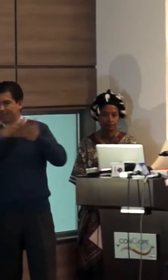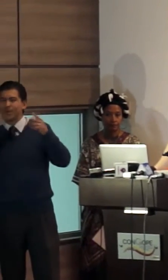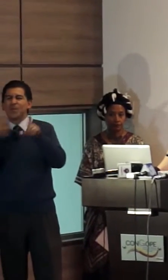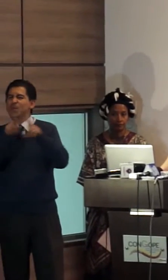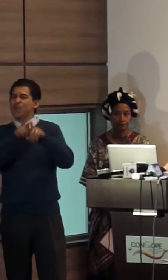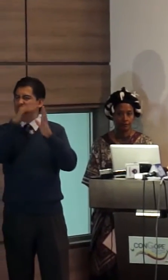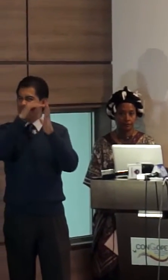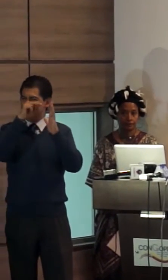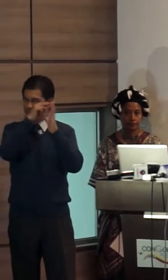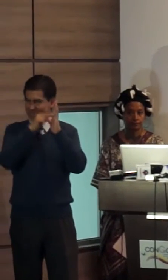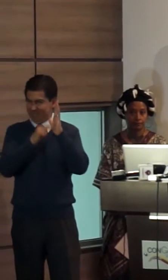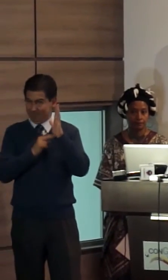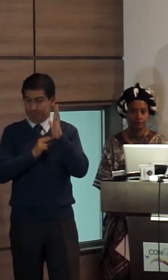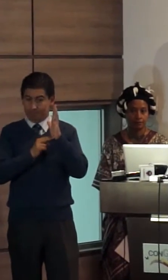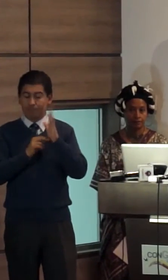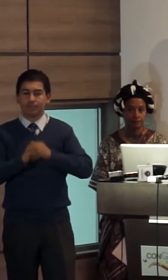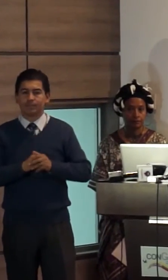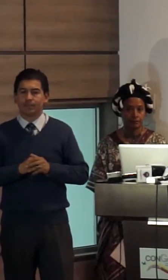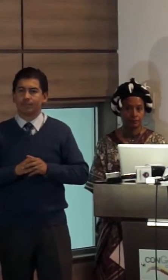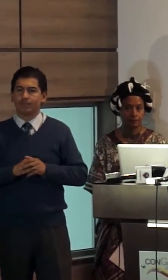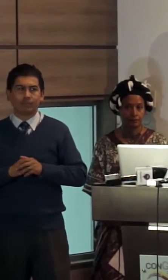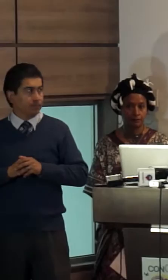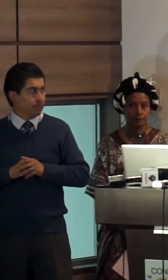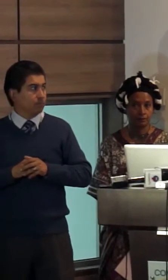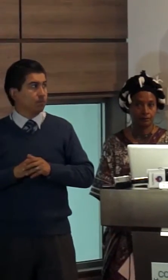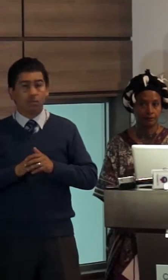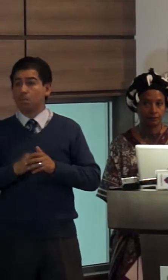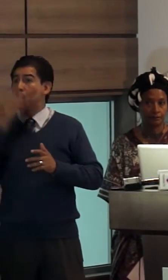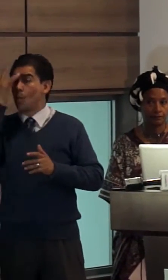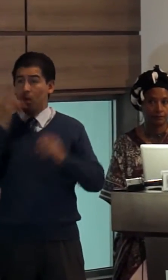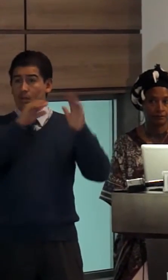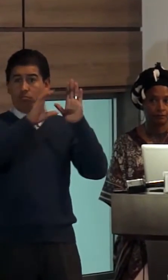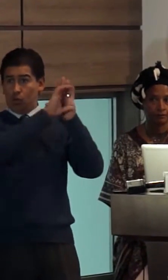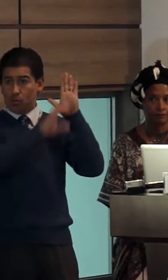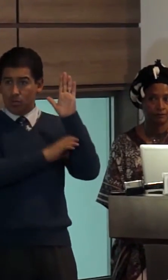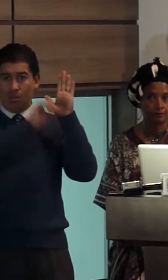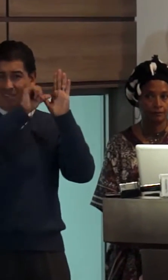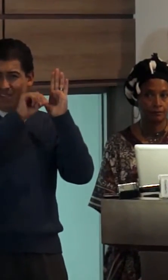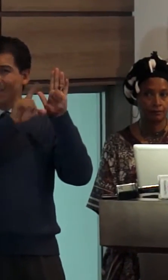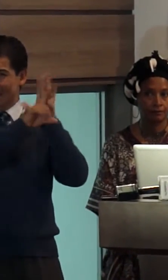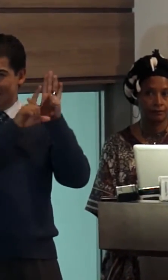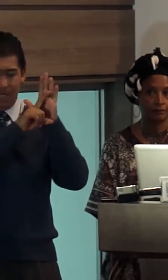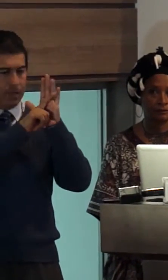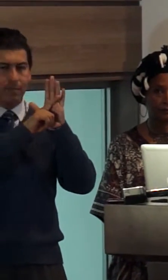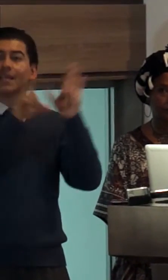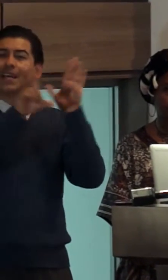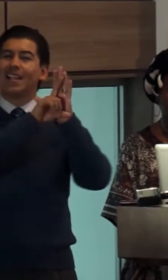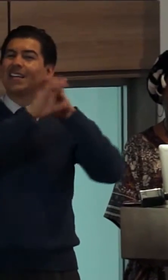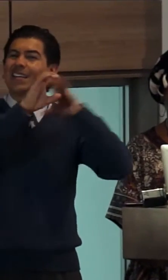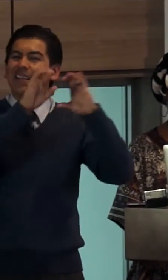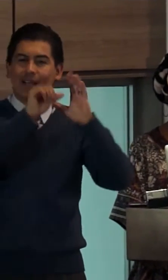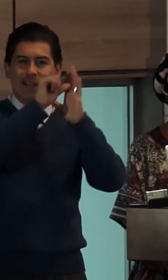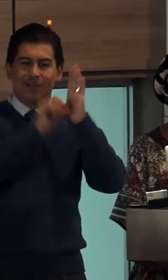publicidad con categorías e indicadores derivados de los artículos 62 67 y 68 de la Ley Orgánica de